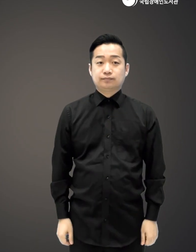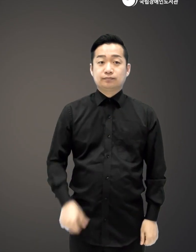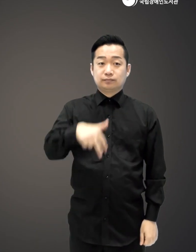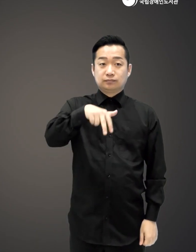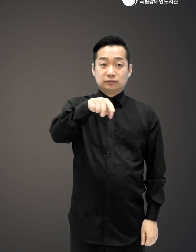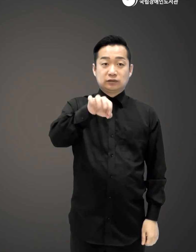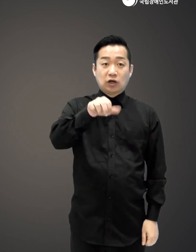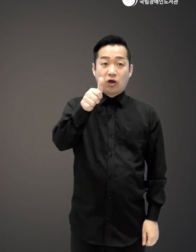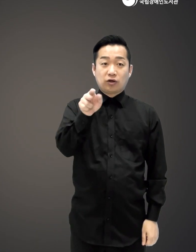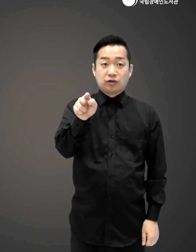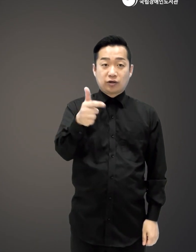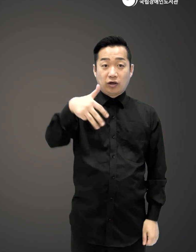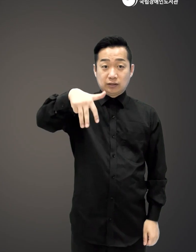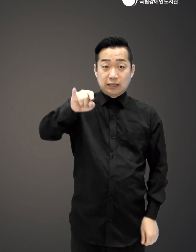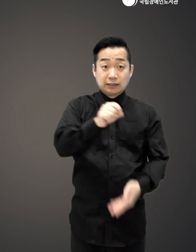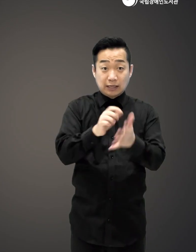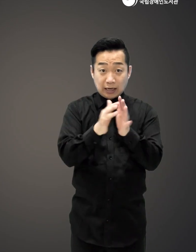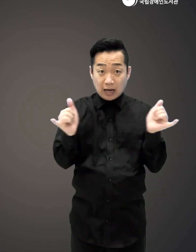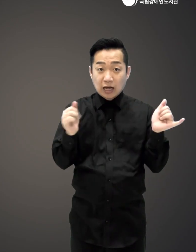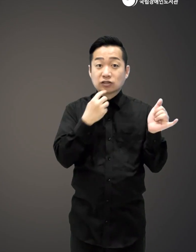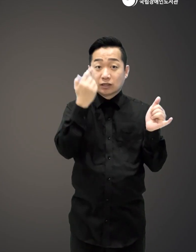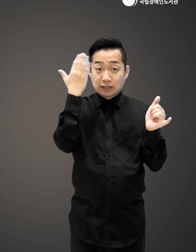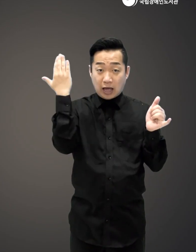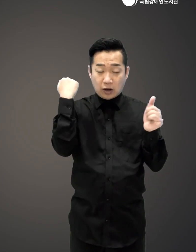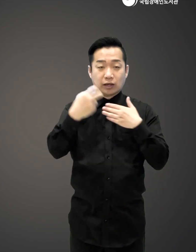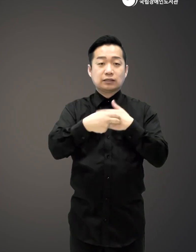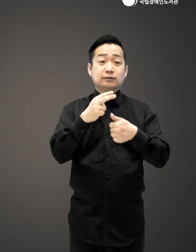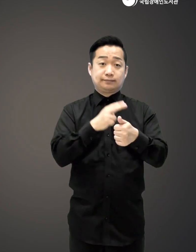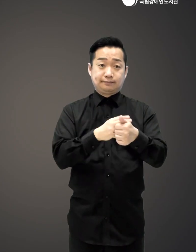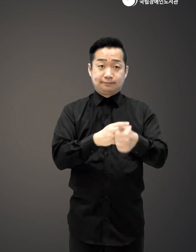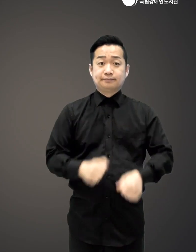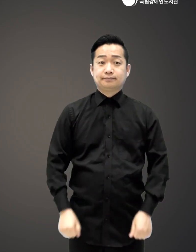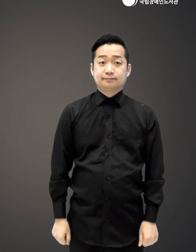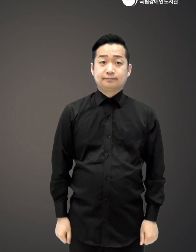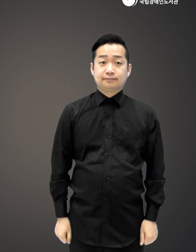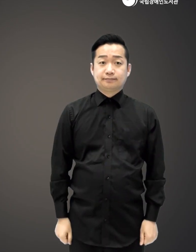정연채, 작가, 서울대 의대 명예교수